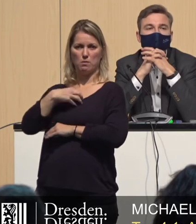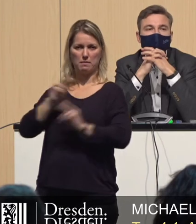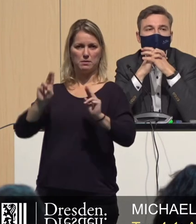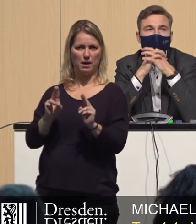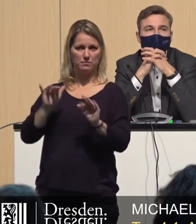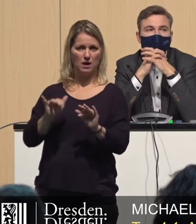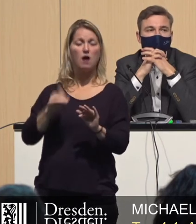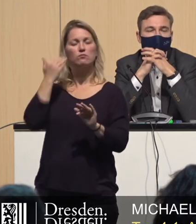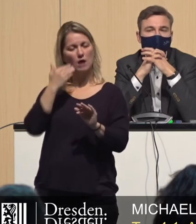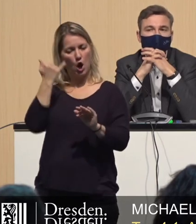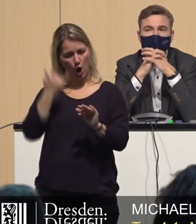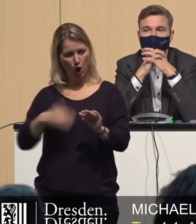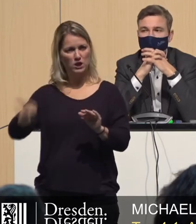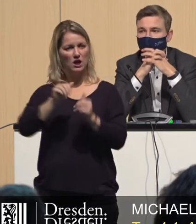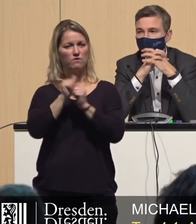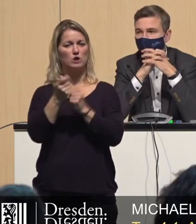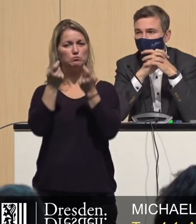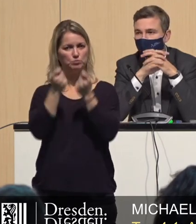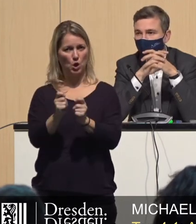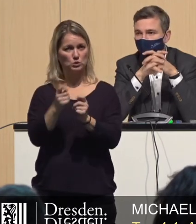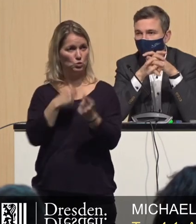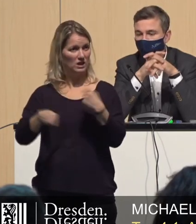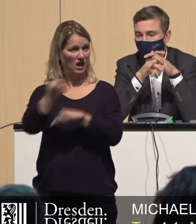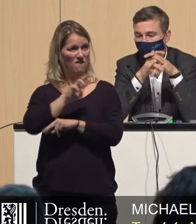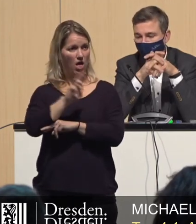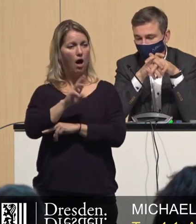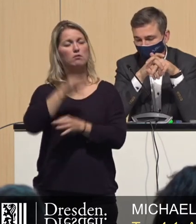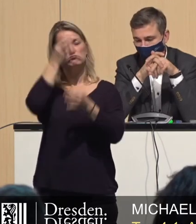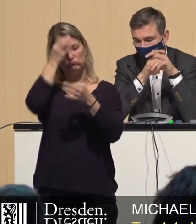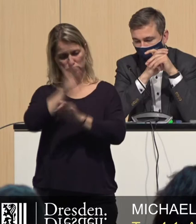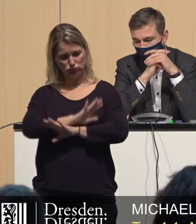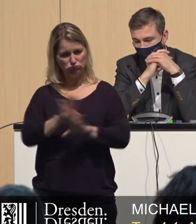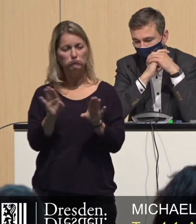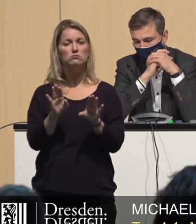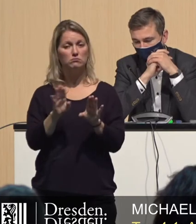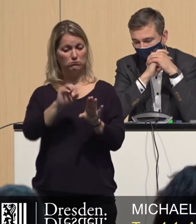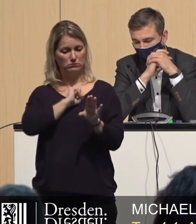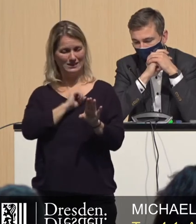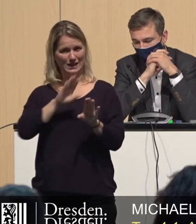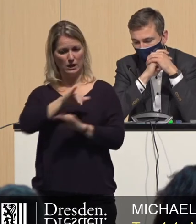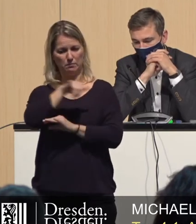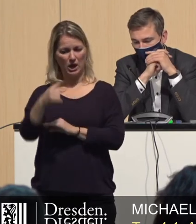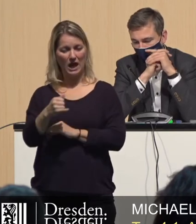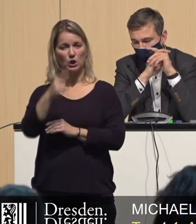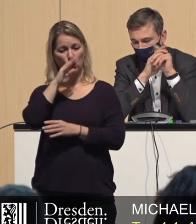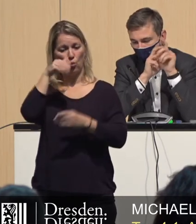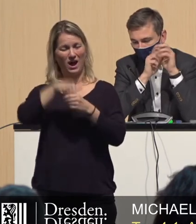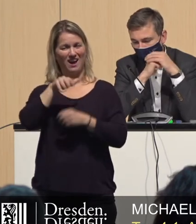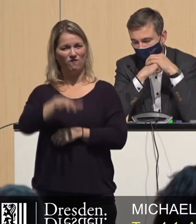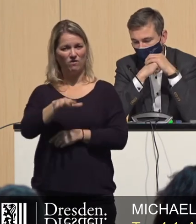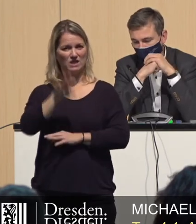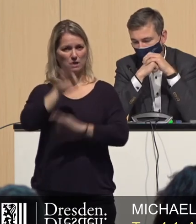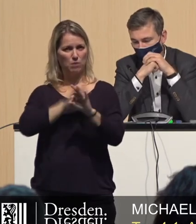lassen Sie uns beschließen und denjenigen, die darauf vertraut haben, dass sie in ihren Projekten eben nur diese 15% bezahlen,